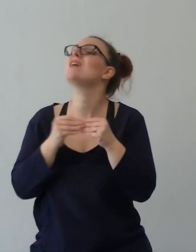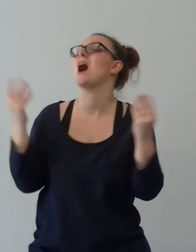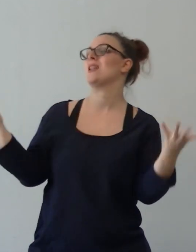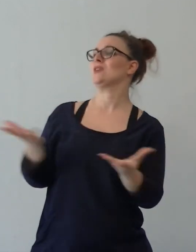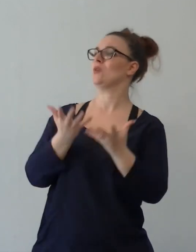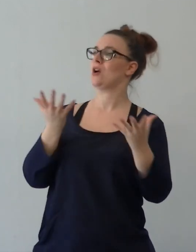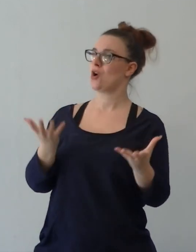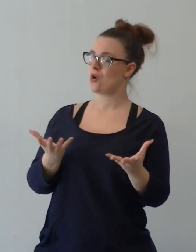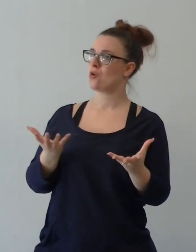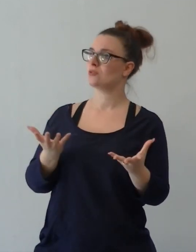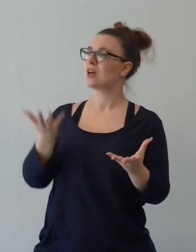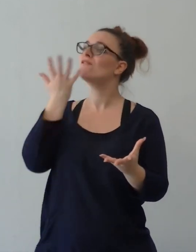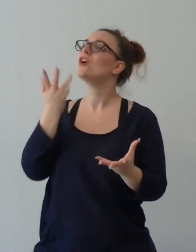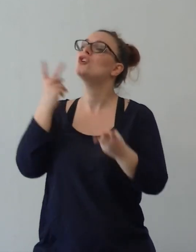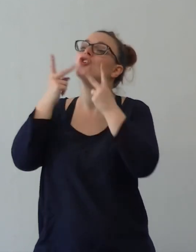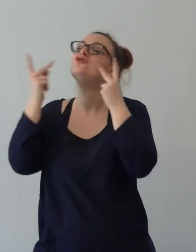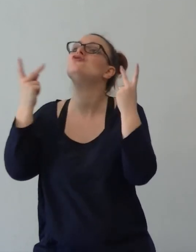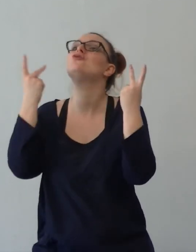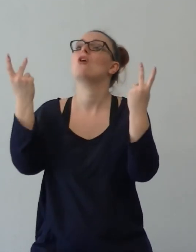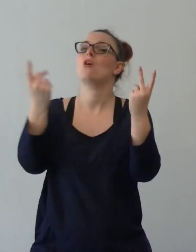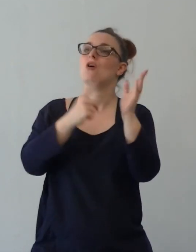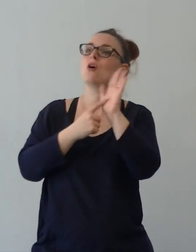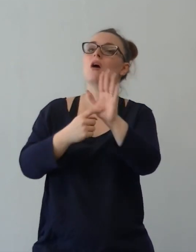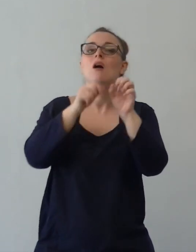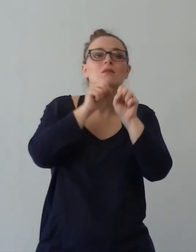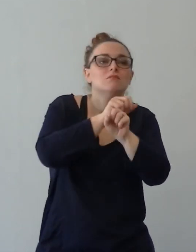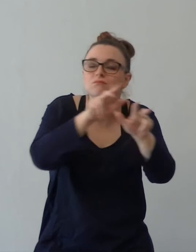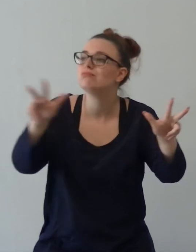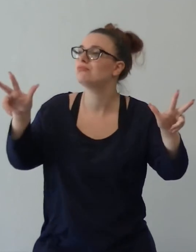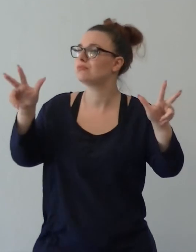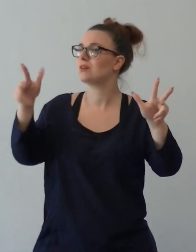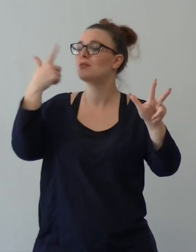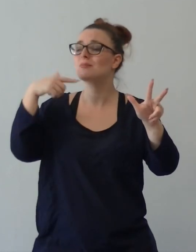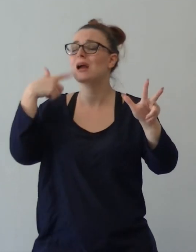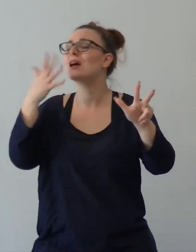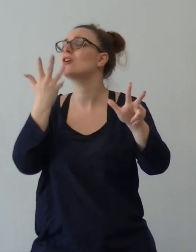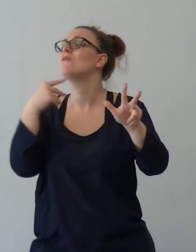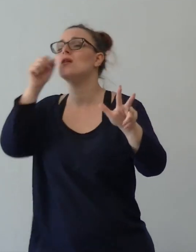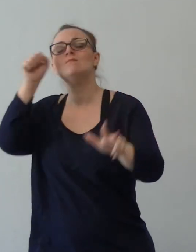Vangelo agli altri, rinunciando al seccato e stando attento a peccare il meno lo sì.